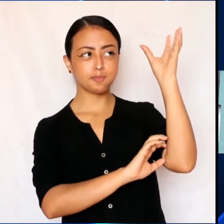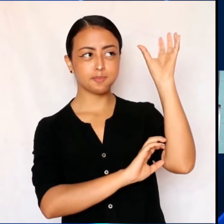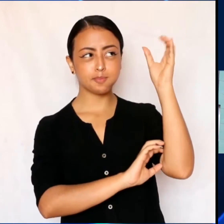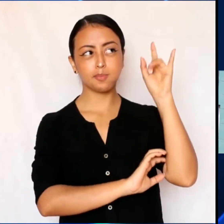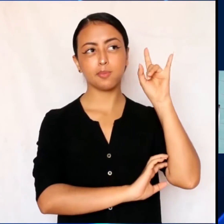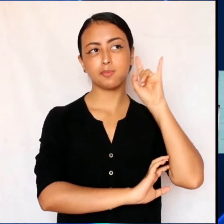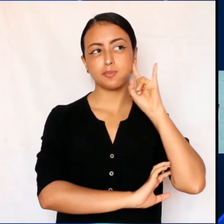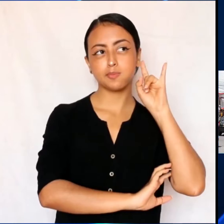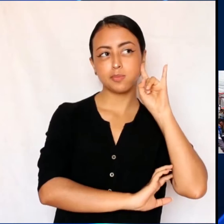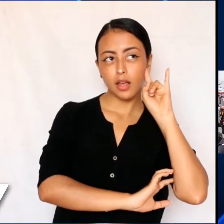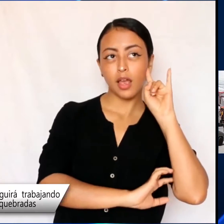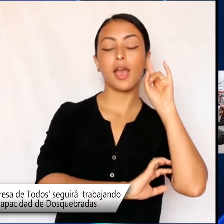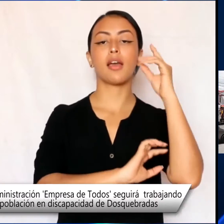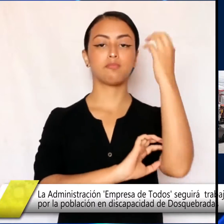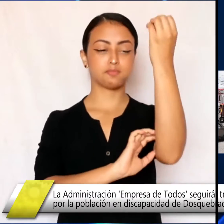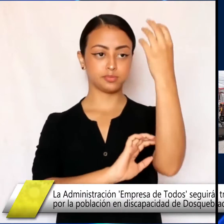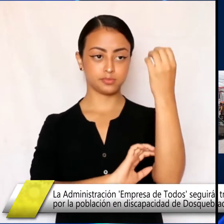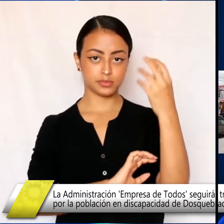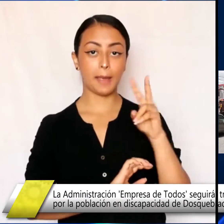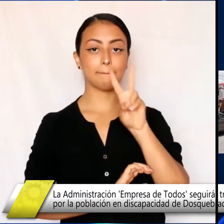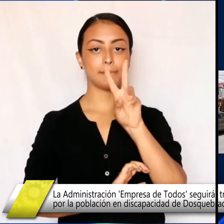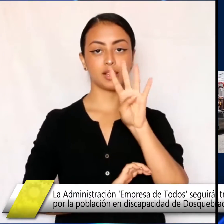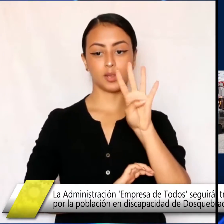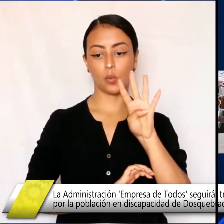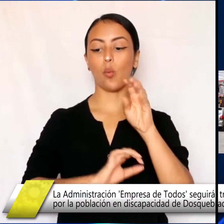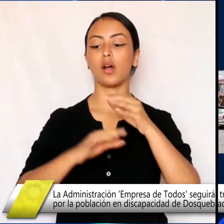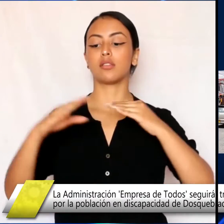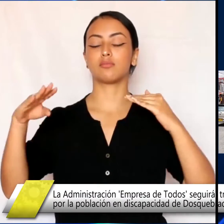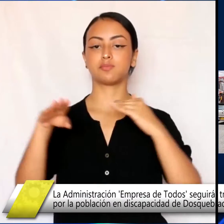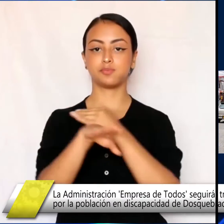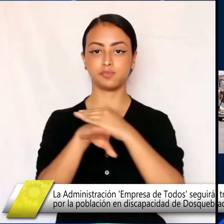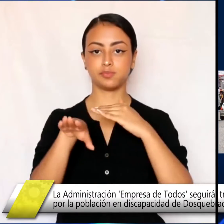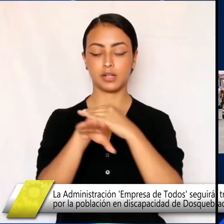sonoras en las 24 intersecciones que tiene el municipio.